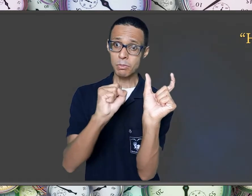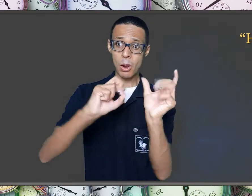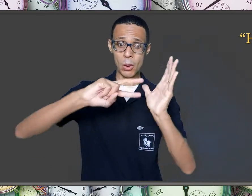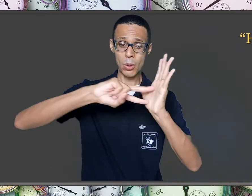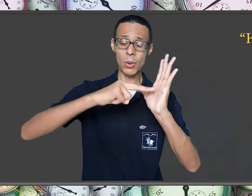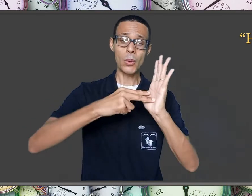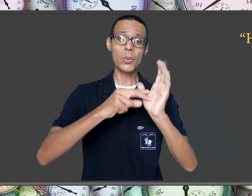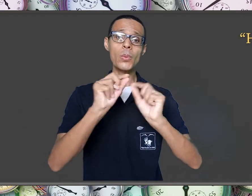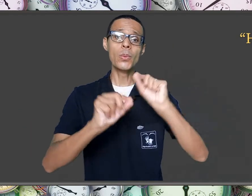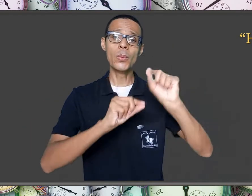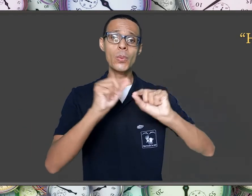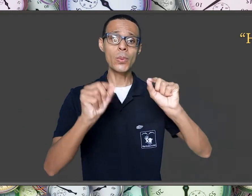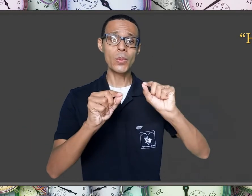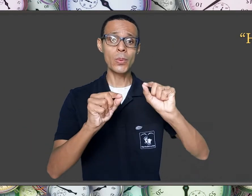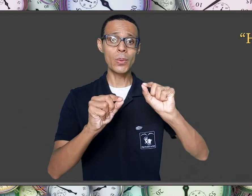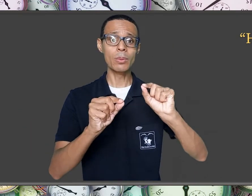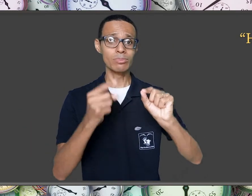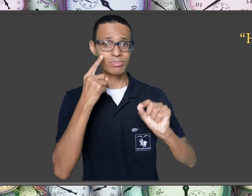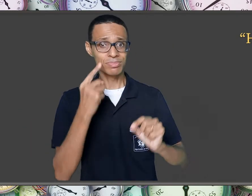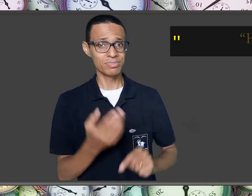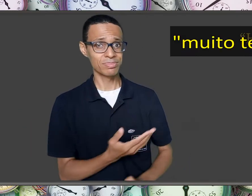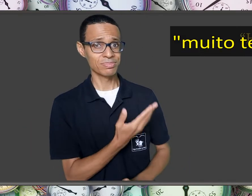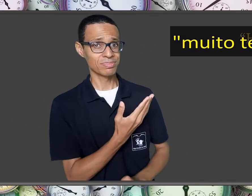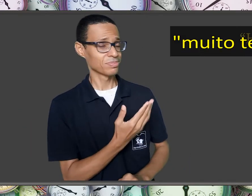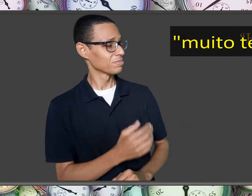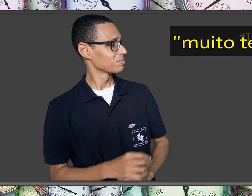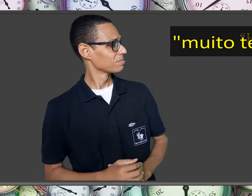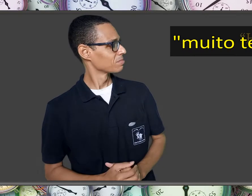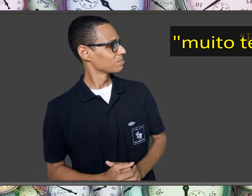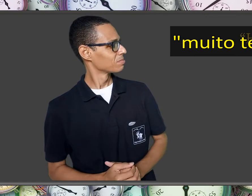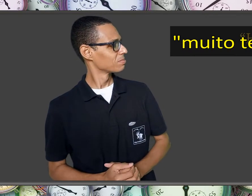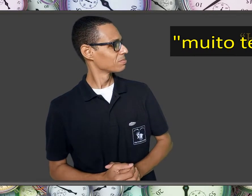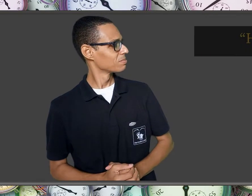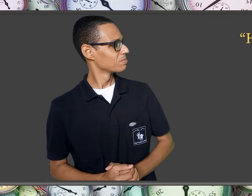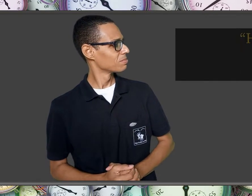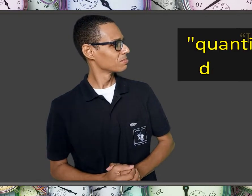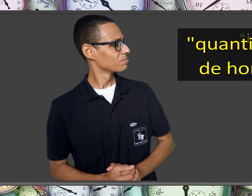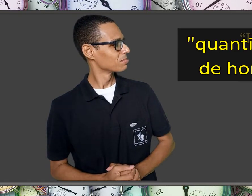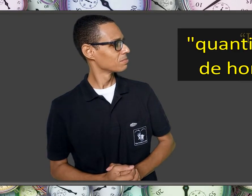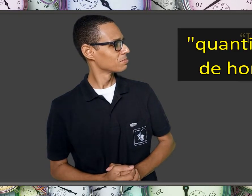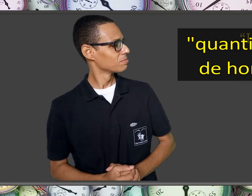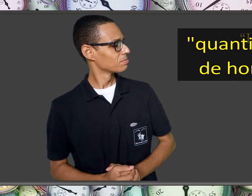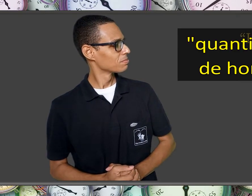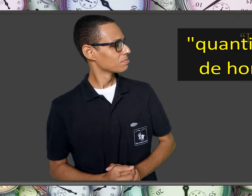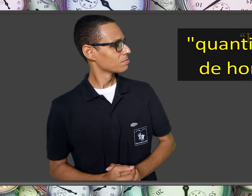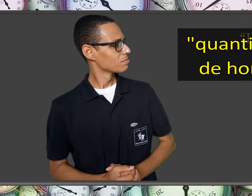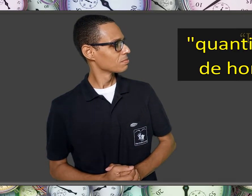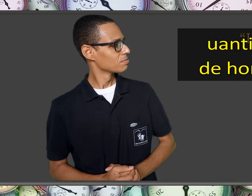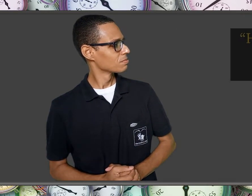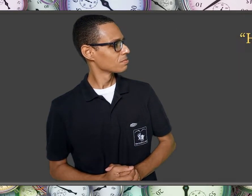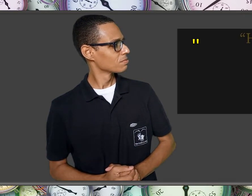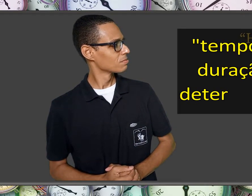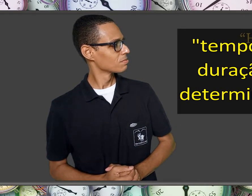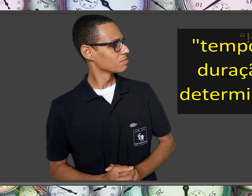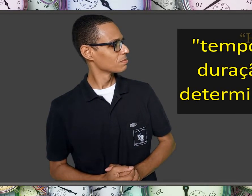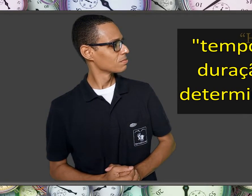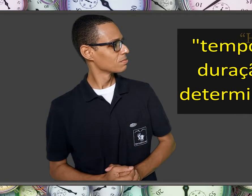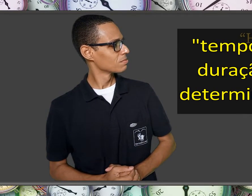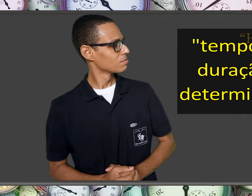muito tempo, quantidade de horas, tempo de duração